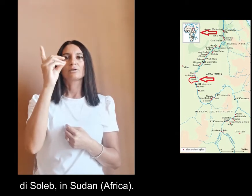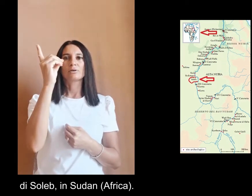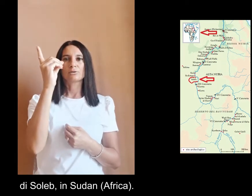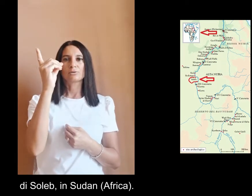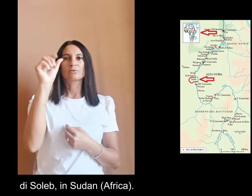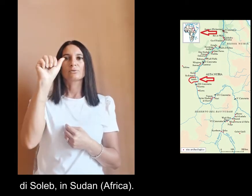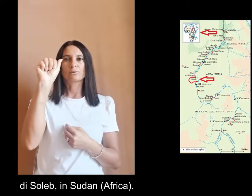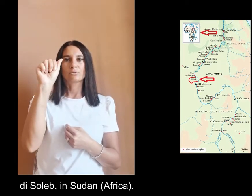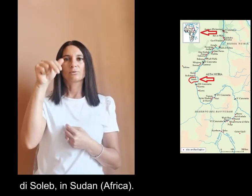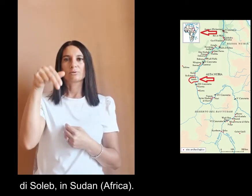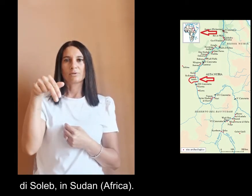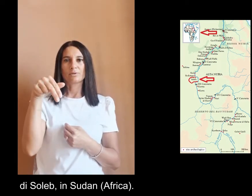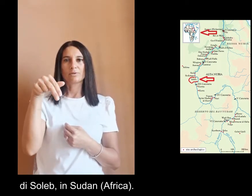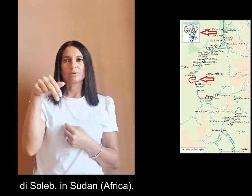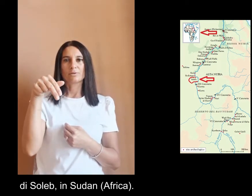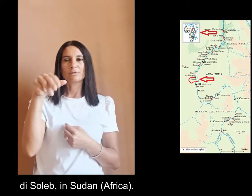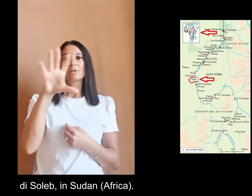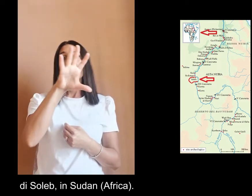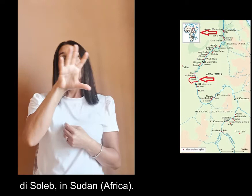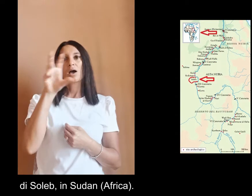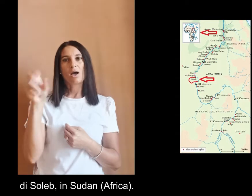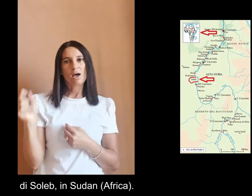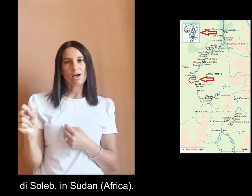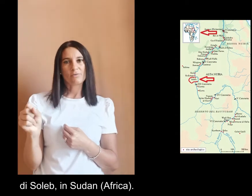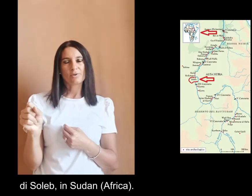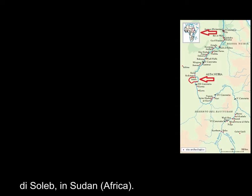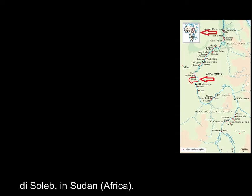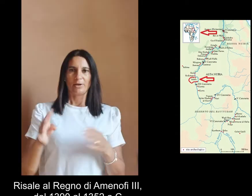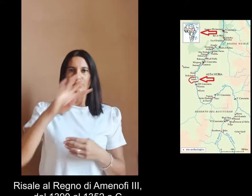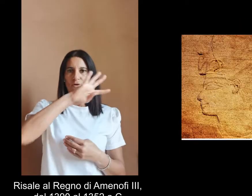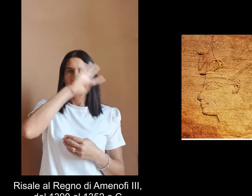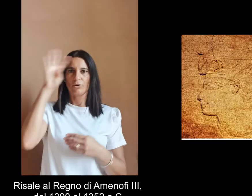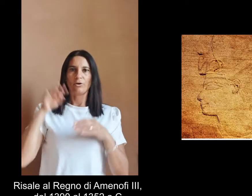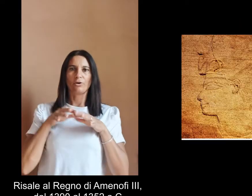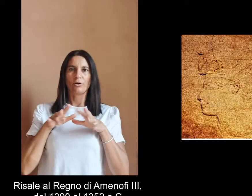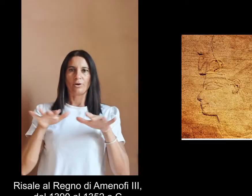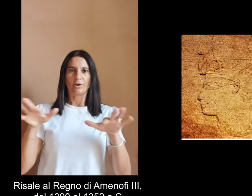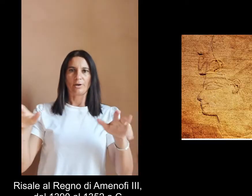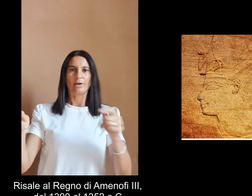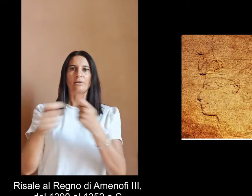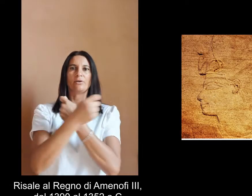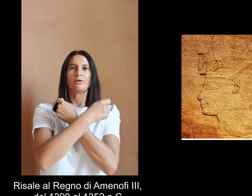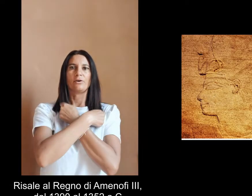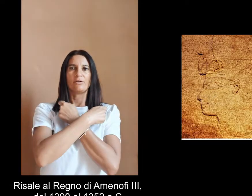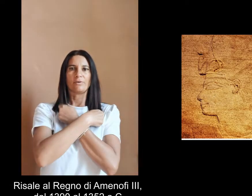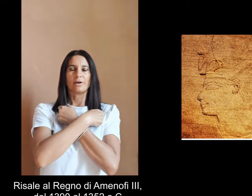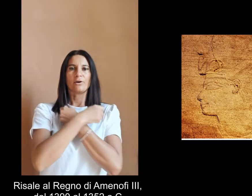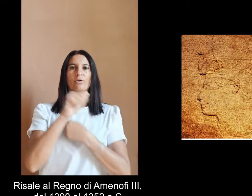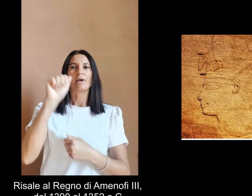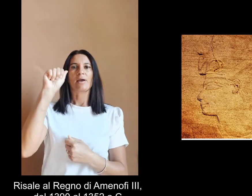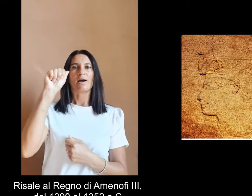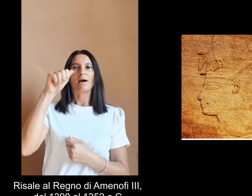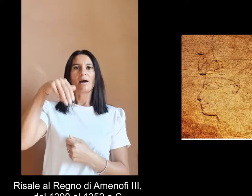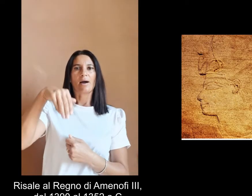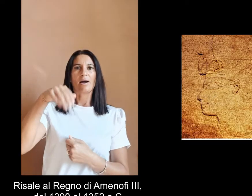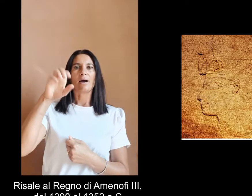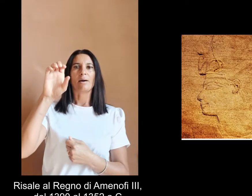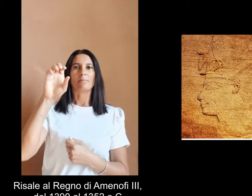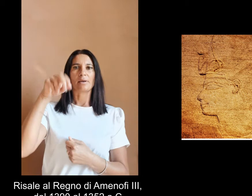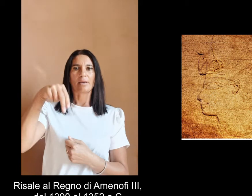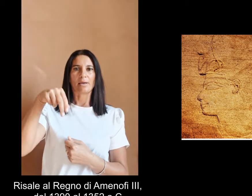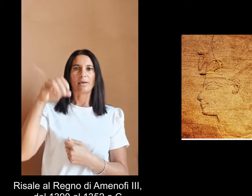Sudan Africa risale al regno